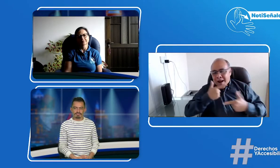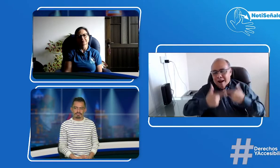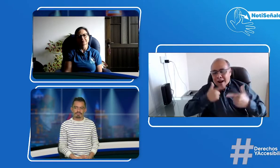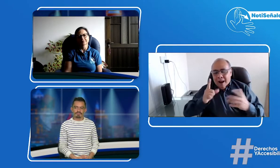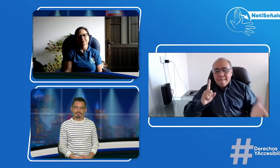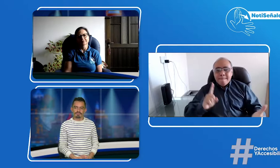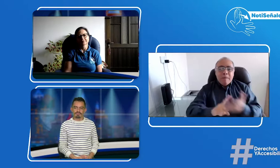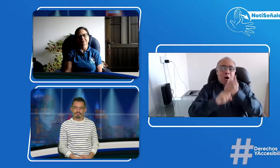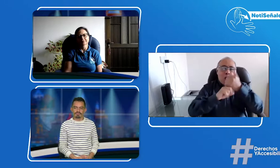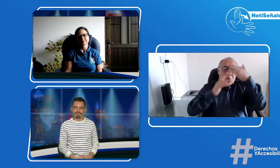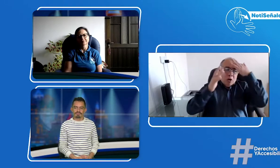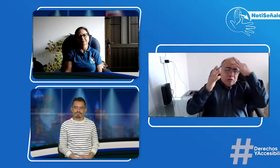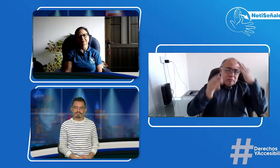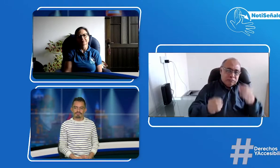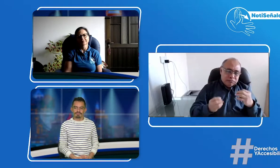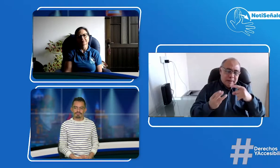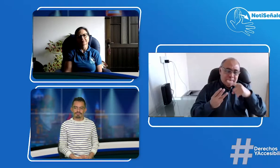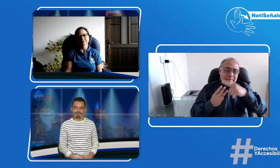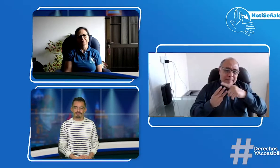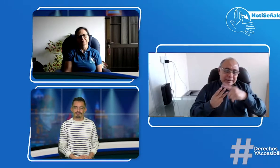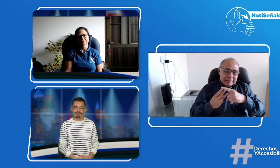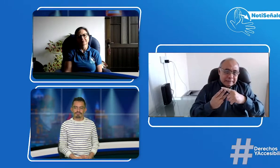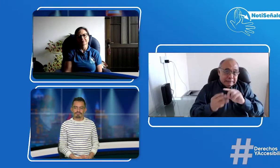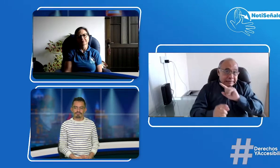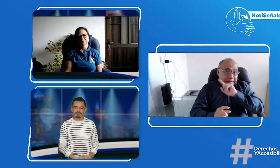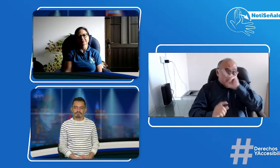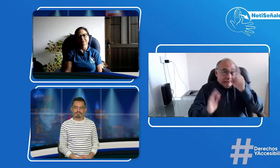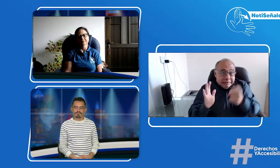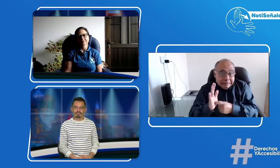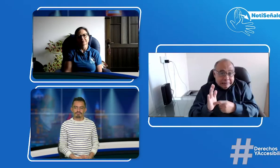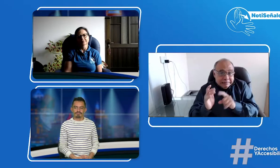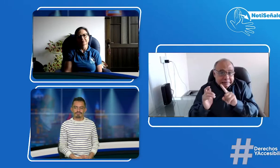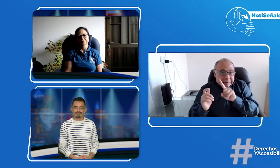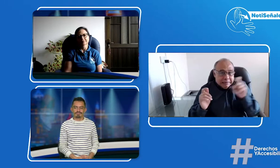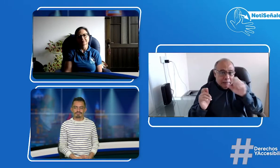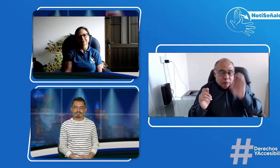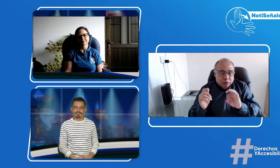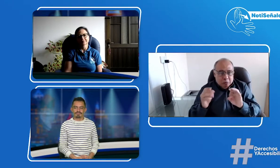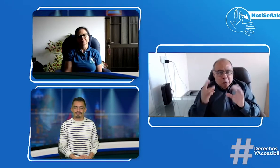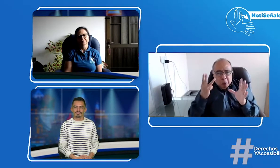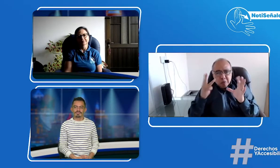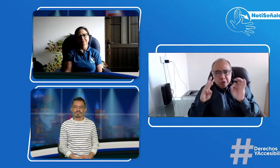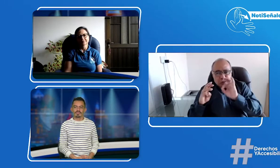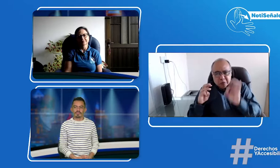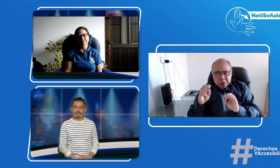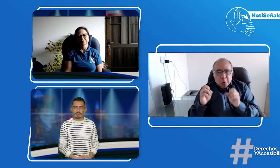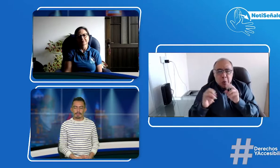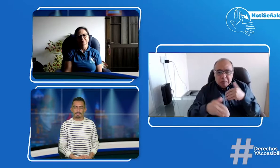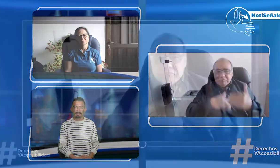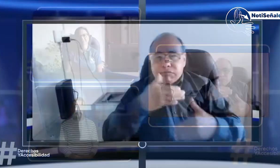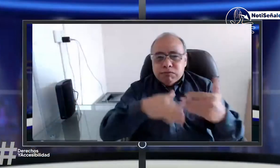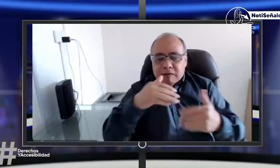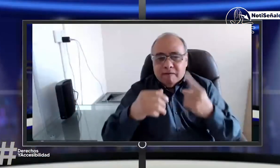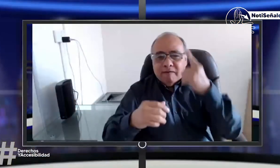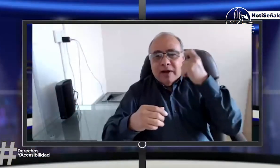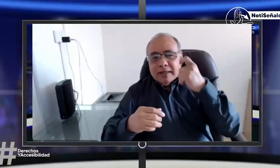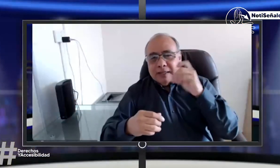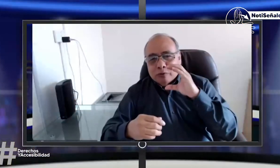licencia de conducción frente a Ministerio de Transporte, pues se logró ya lo que tenemos. Sabemos que no lo logramos a un